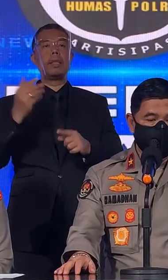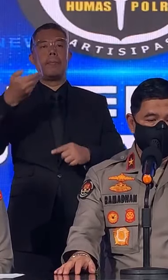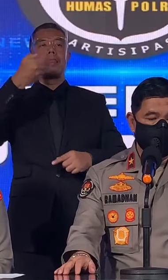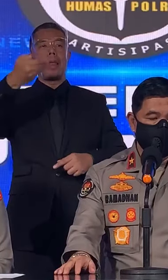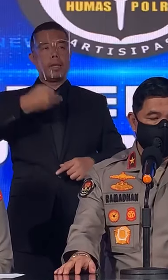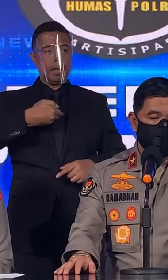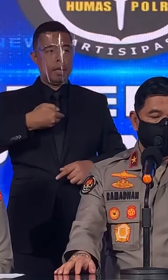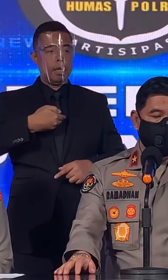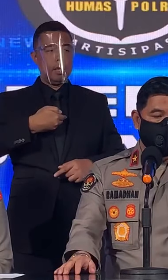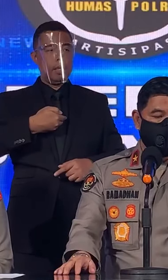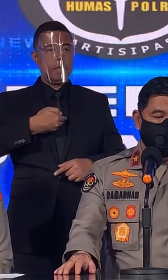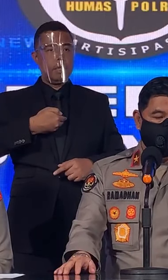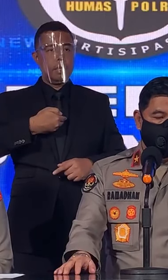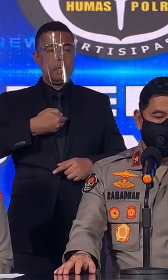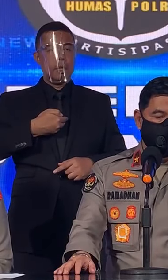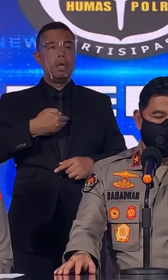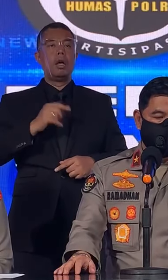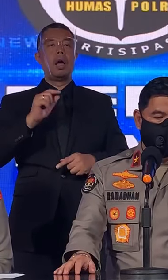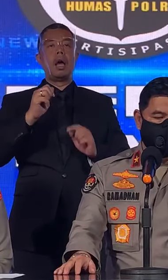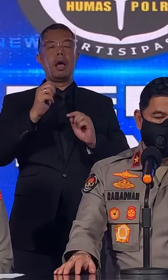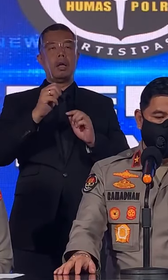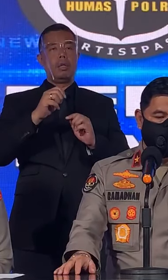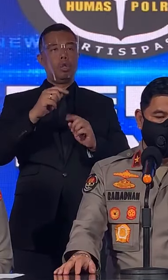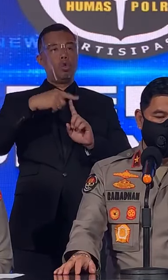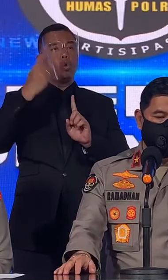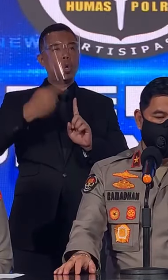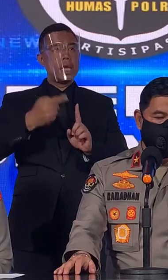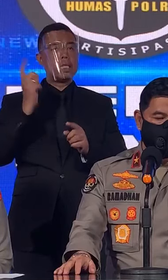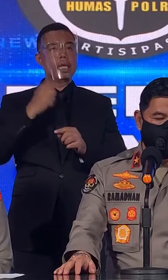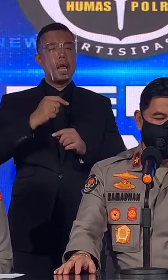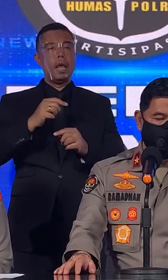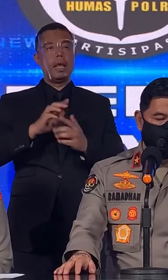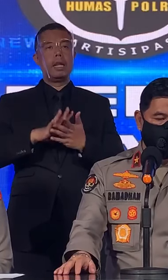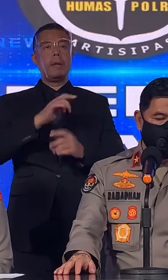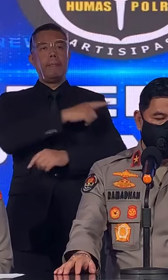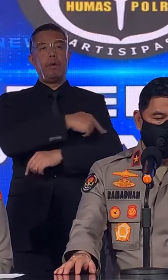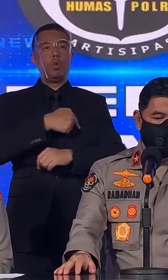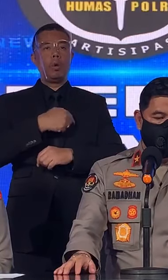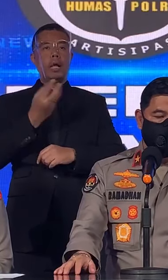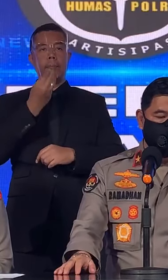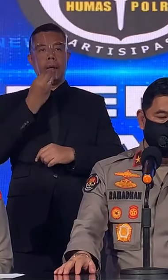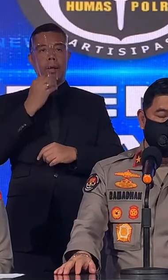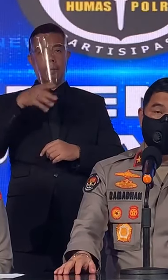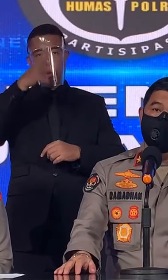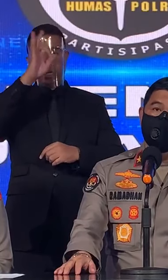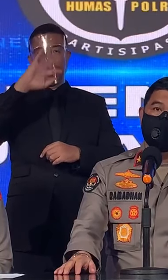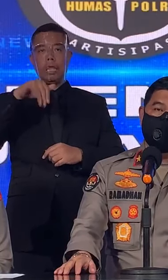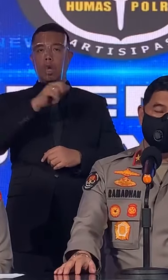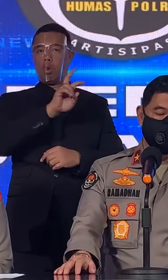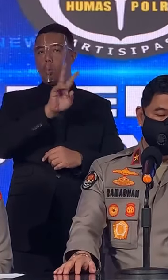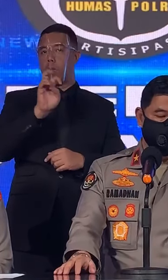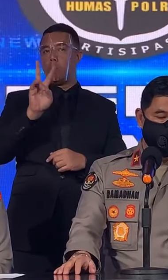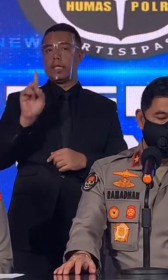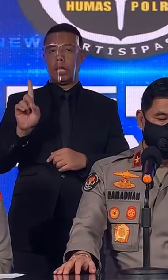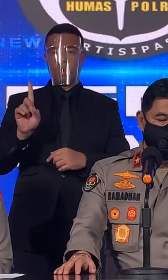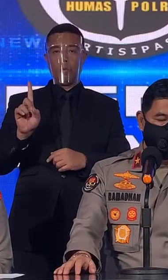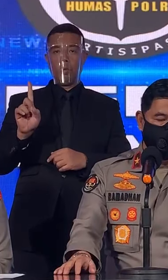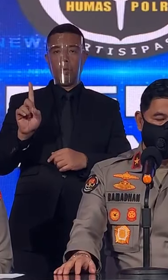Tanyakan Pelaksanaan Tugas Satgas Pangan Polri Tahun 2021